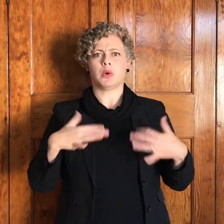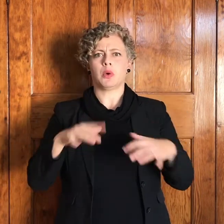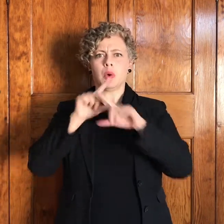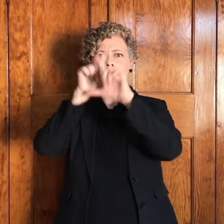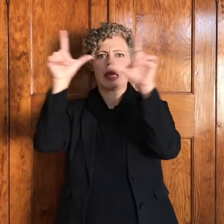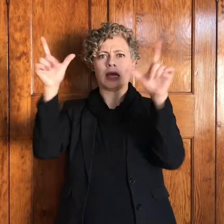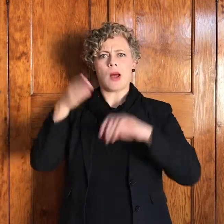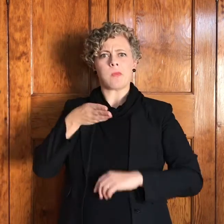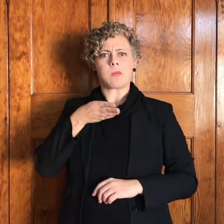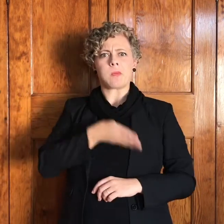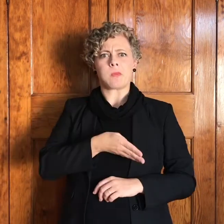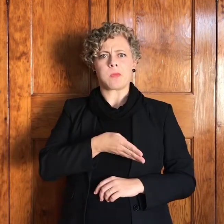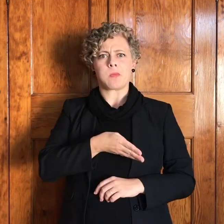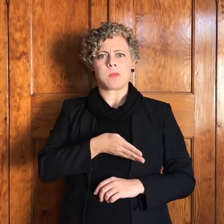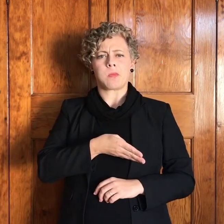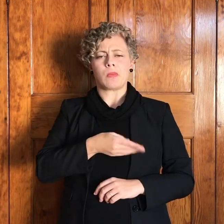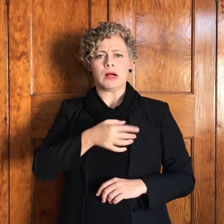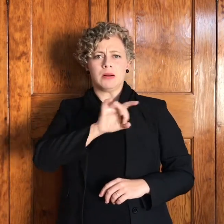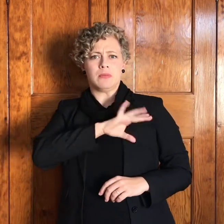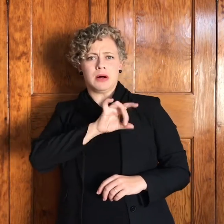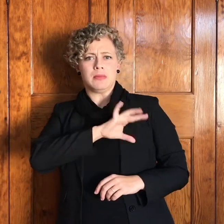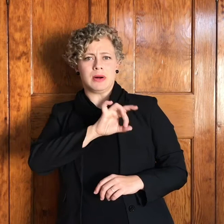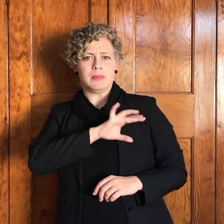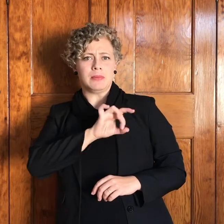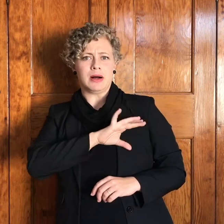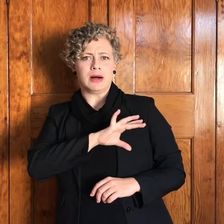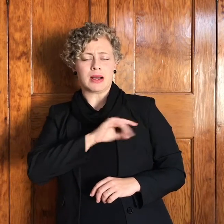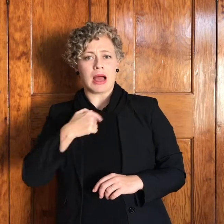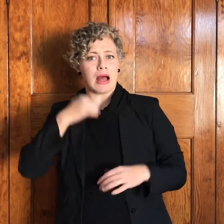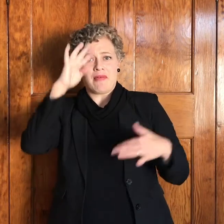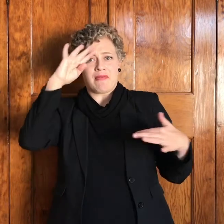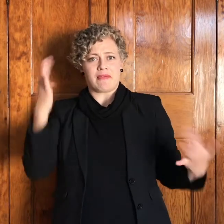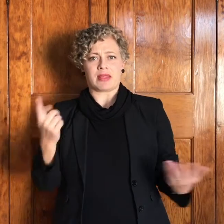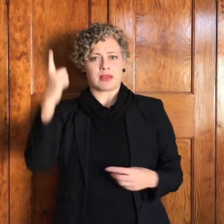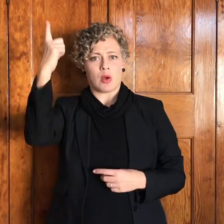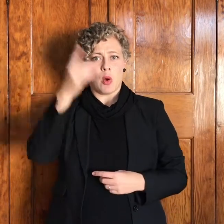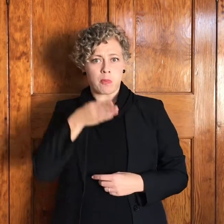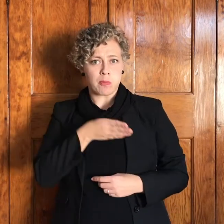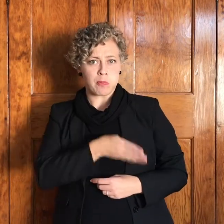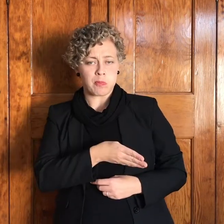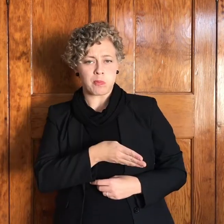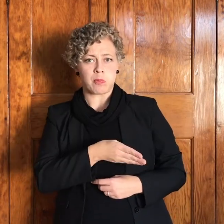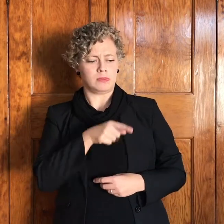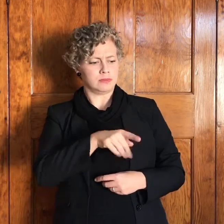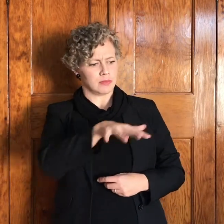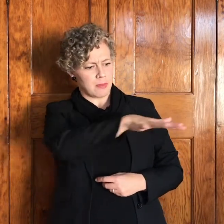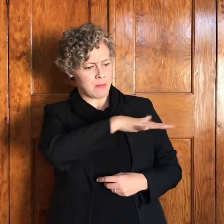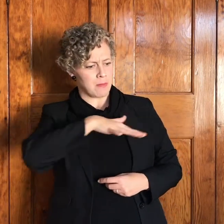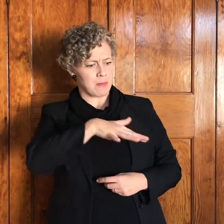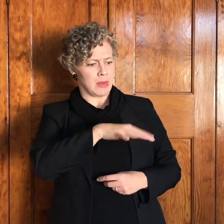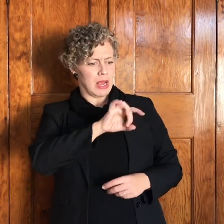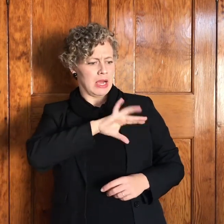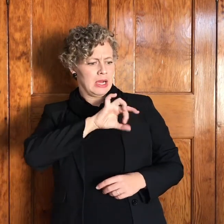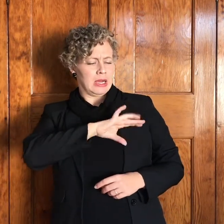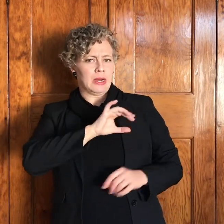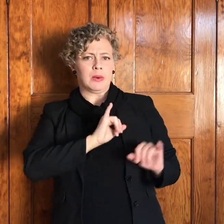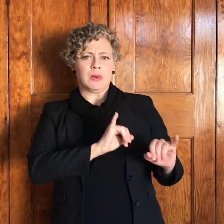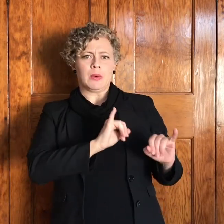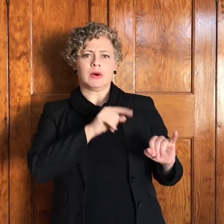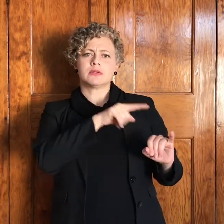jacob het bang geworden en gesê hoe skrik wekkend is hierdie plek dit is niks anders nie as die huis van god dit is die poort van die jimmel